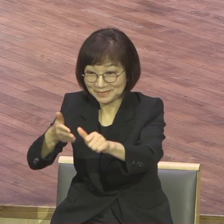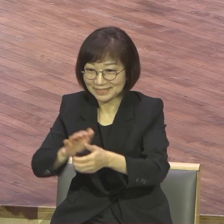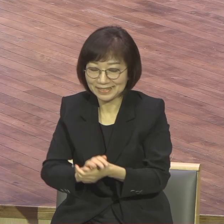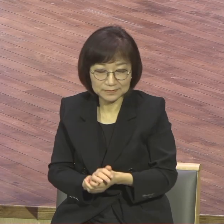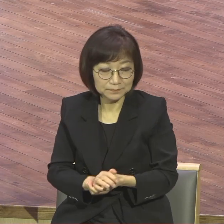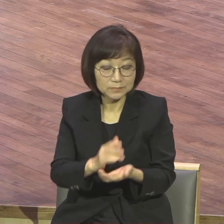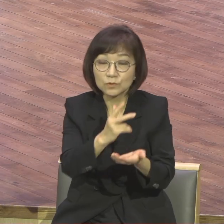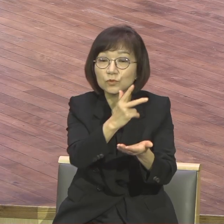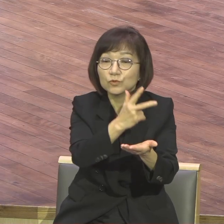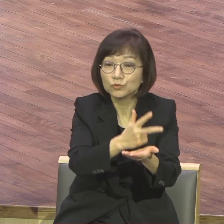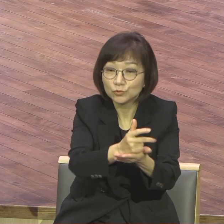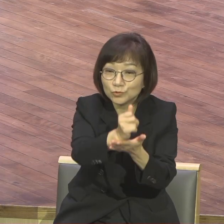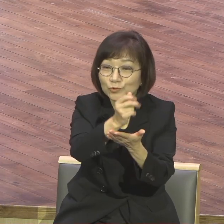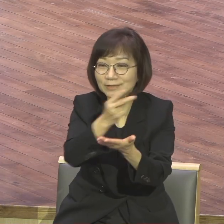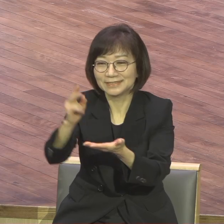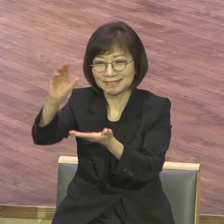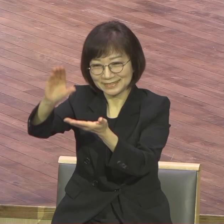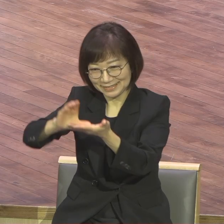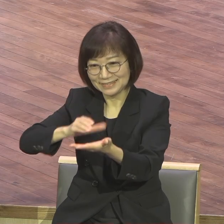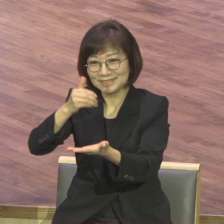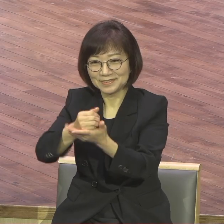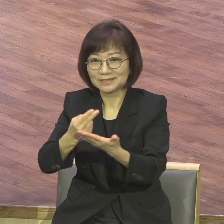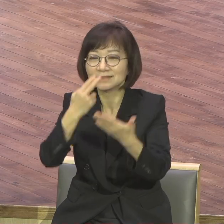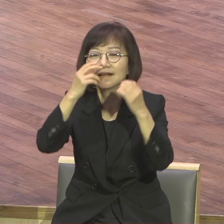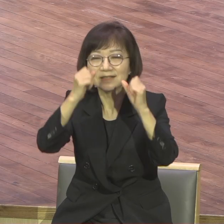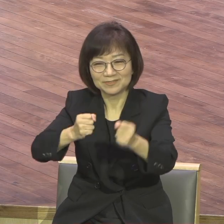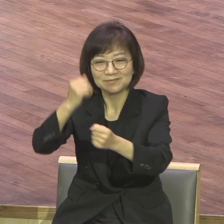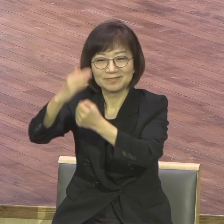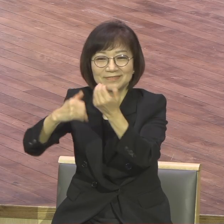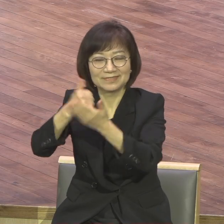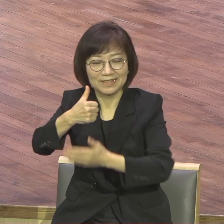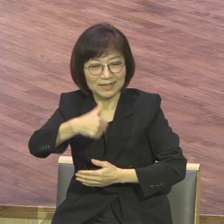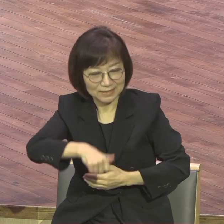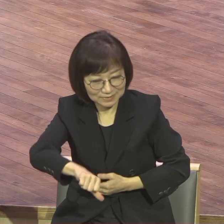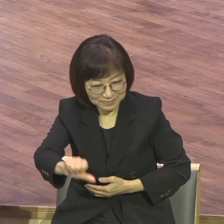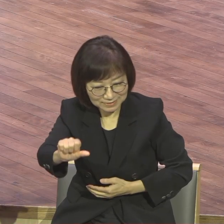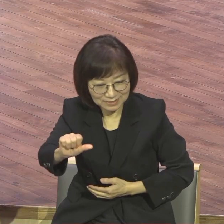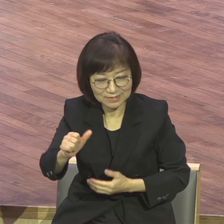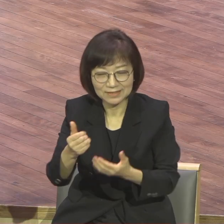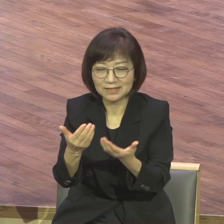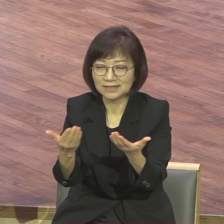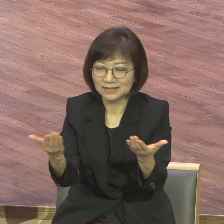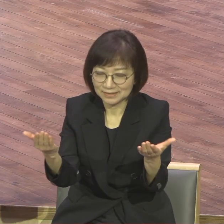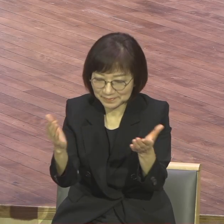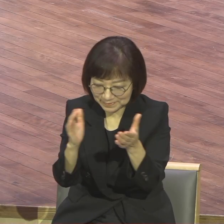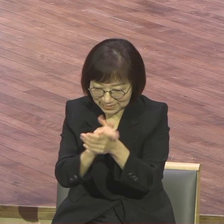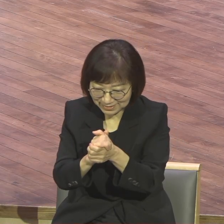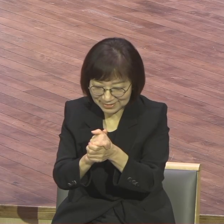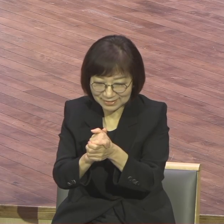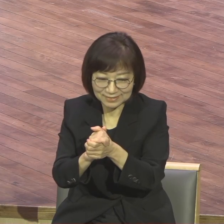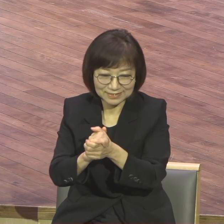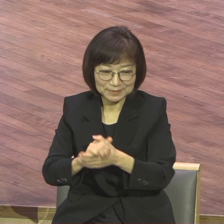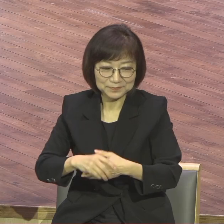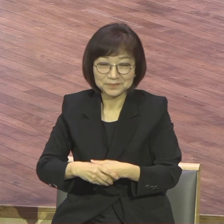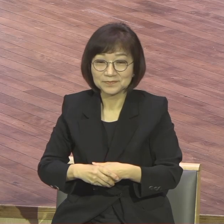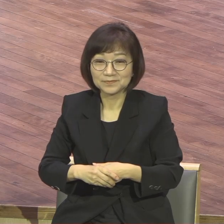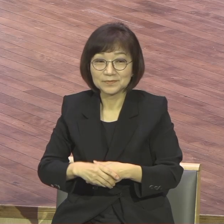주는 그리스도시오 살아계신 하나님의 아들이십니다. 아멘 우리 온라인 예배의